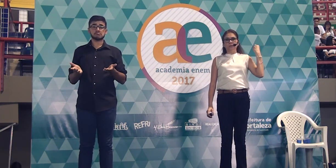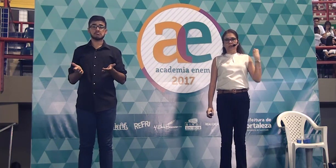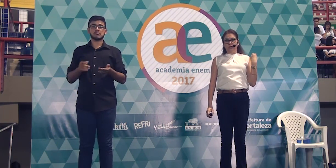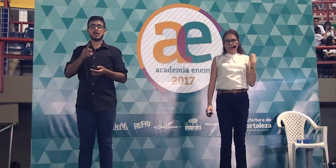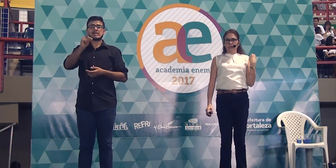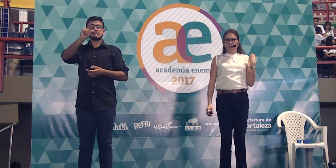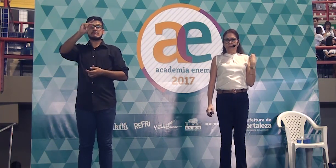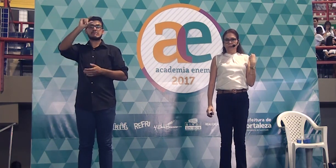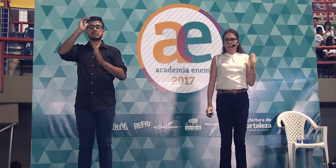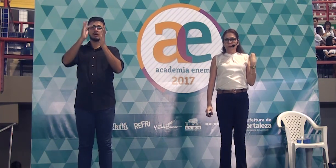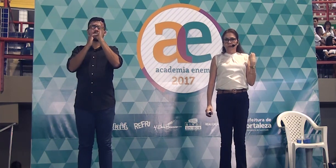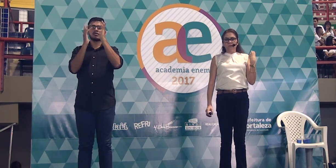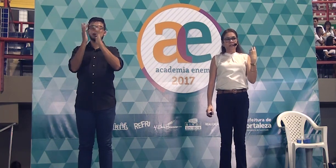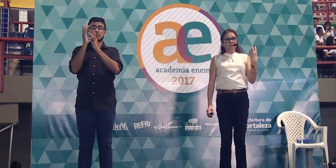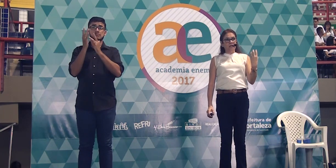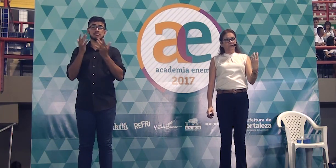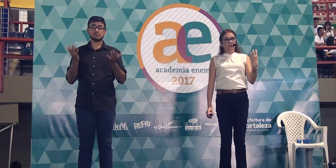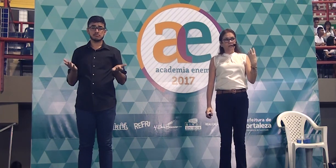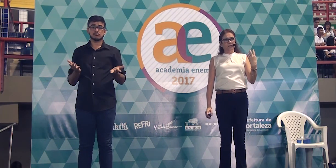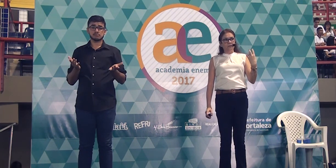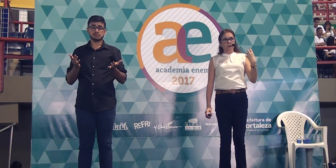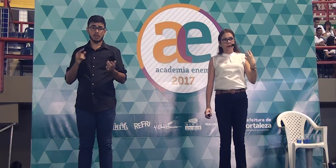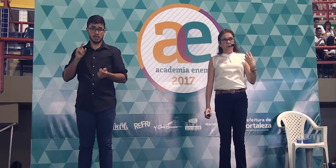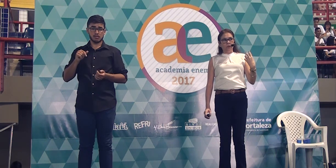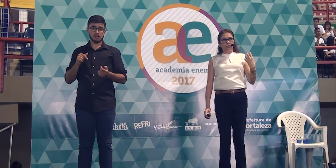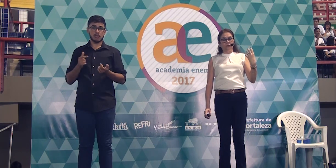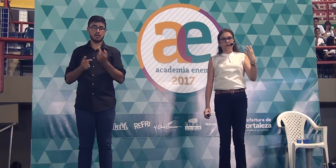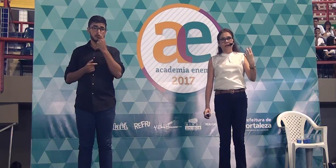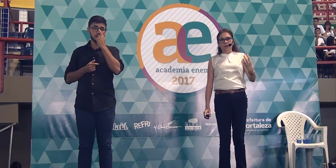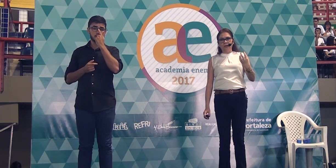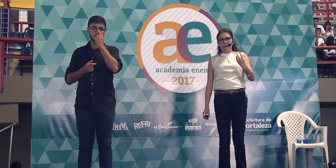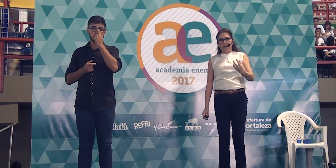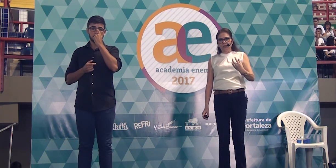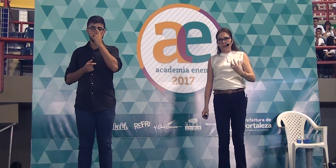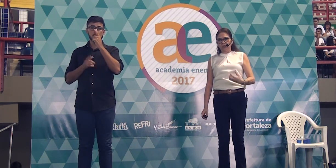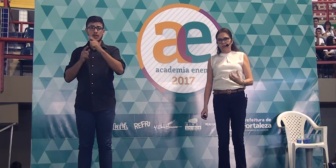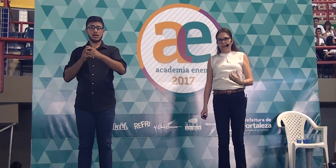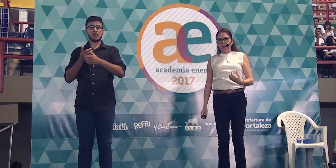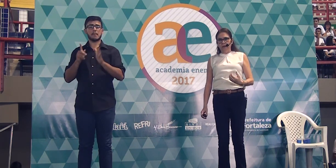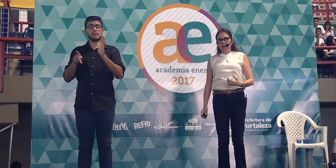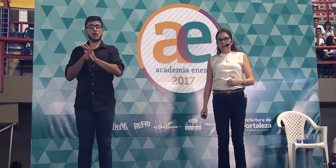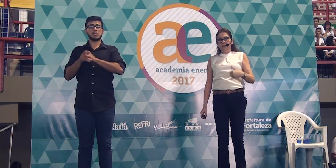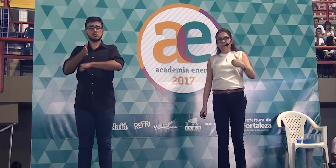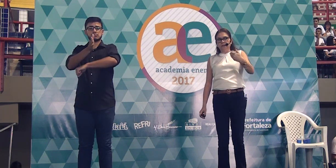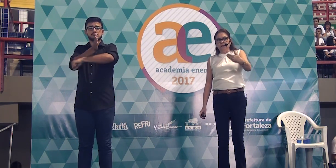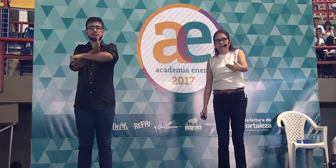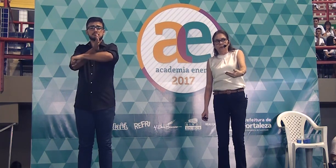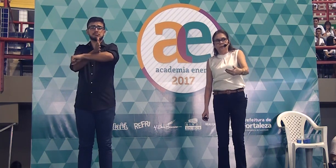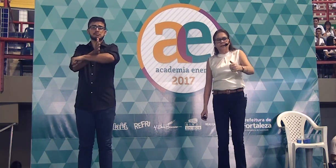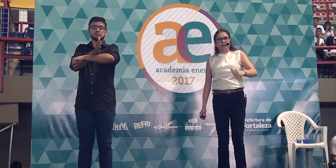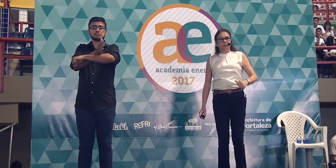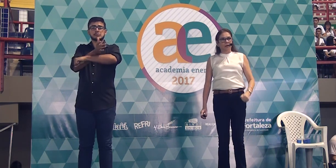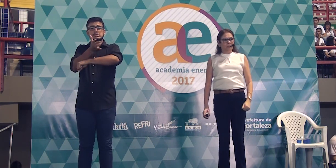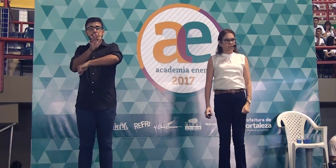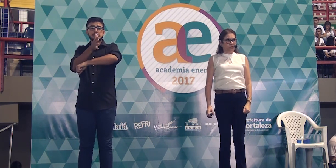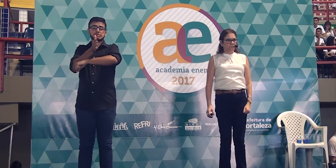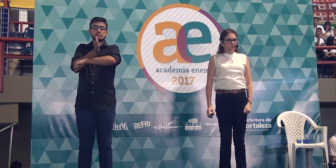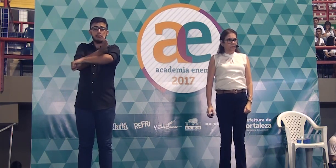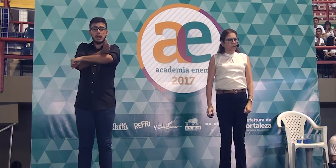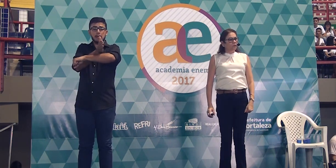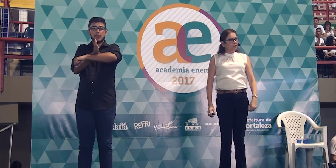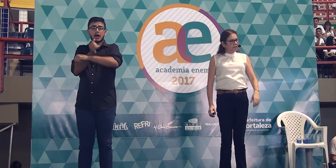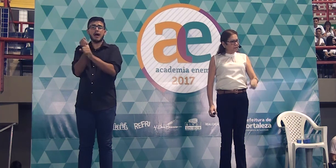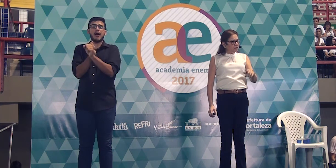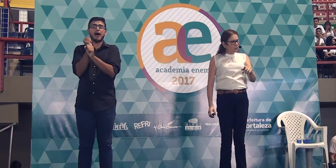lá no tempo de Cristo. Você se refere tempo remoto no final da idade antiga, em transição para a idade média.